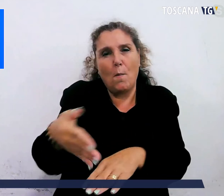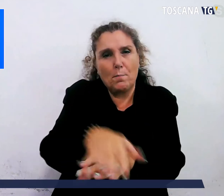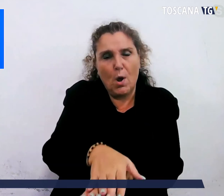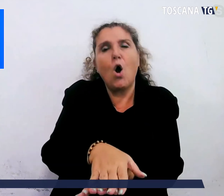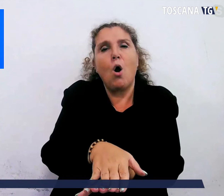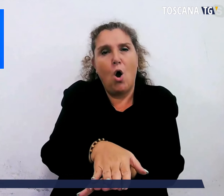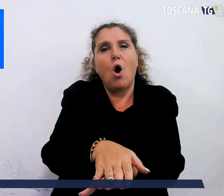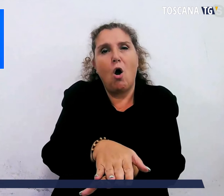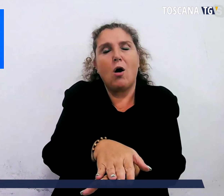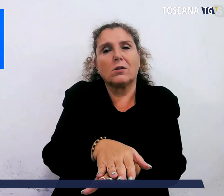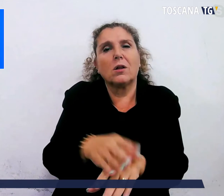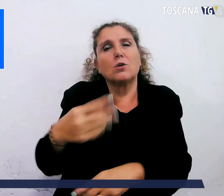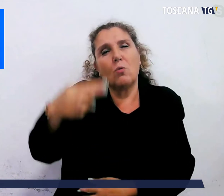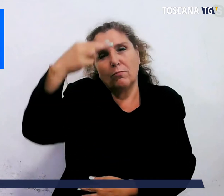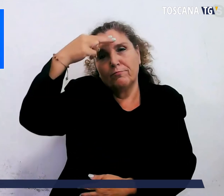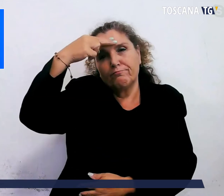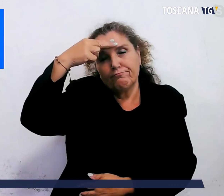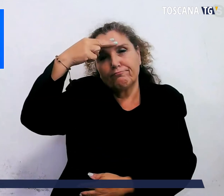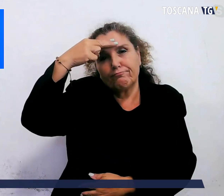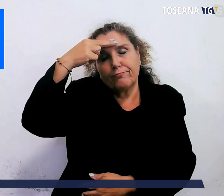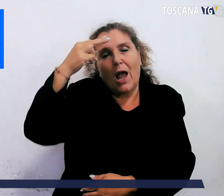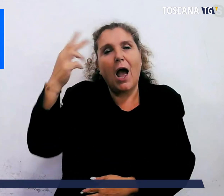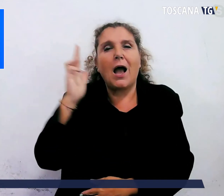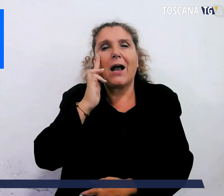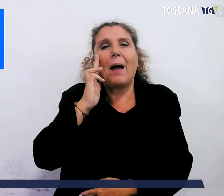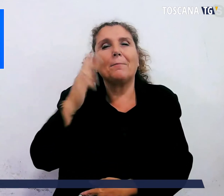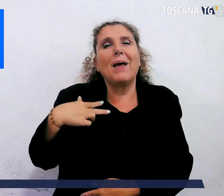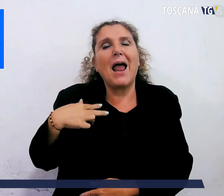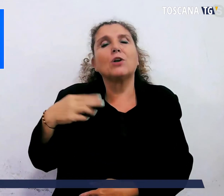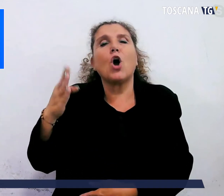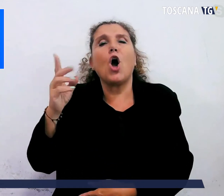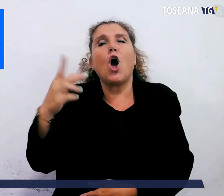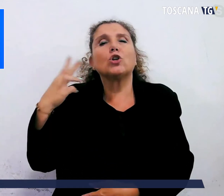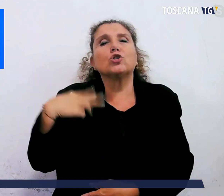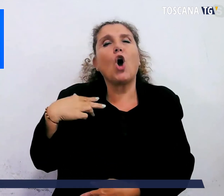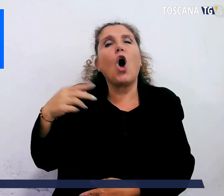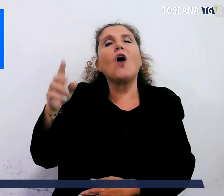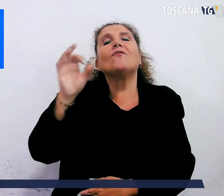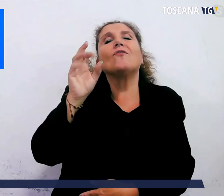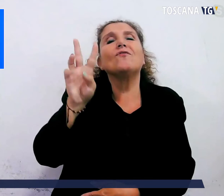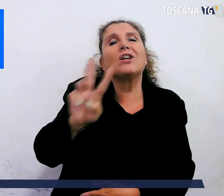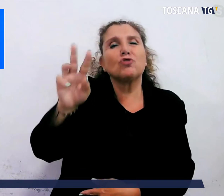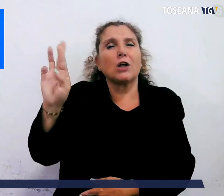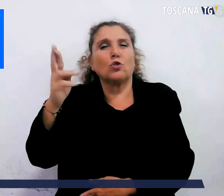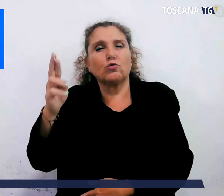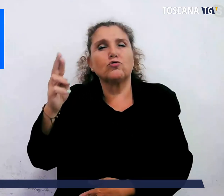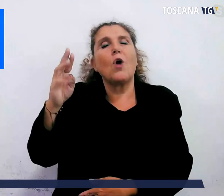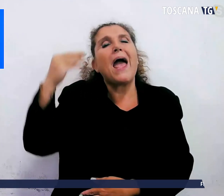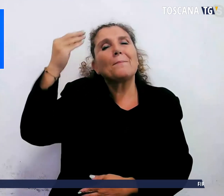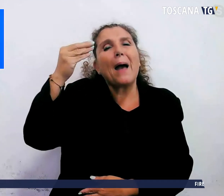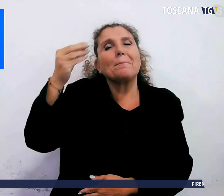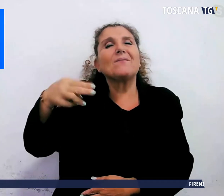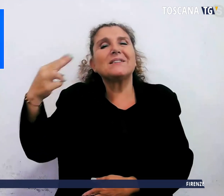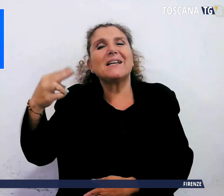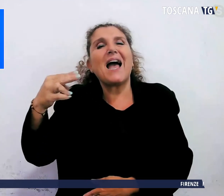ricordo il cappellano di Sollicciano, Adolf Vincenzo Russo, e l'imam di Firenze, Izzedin El Zir,